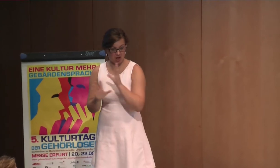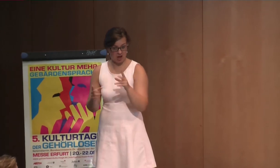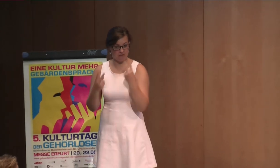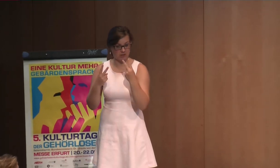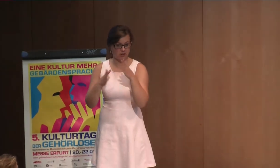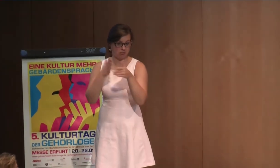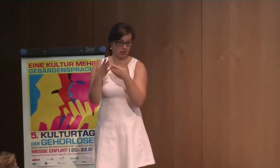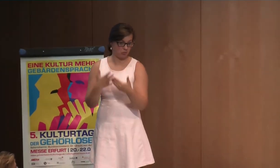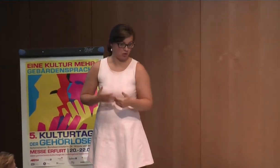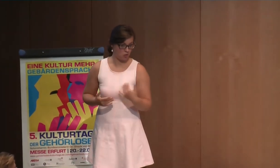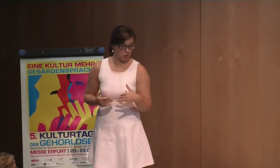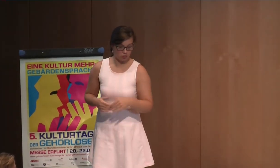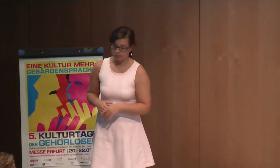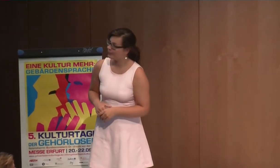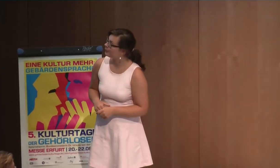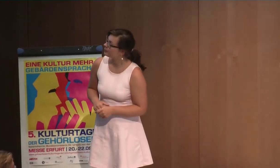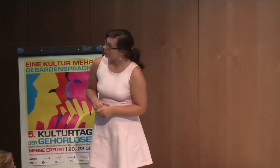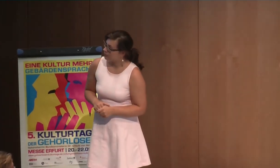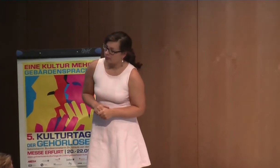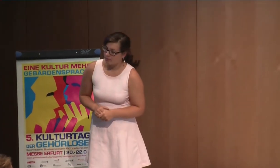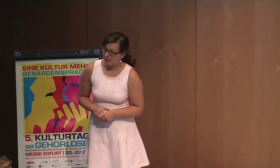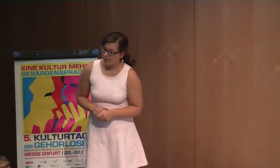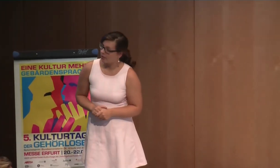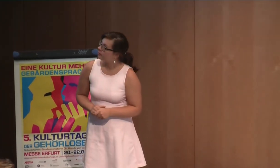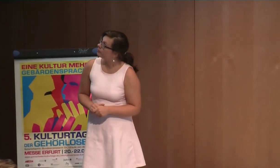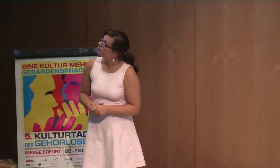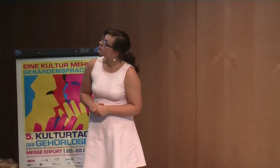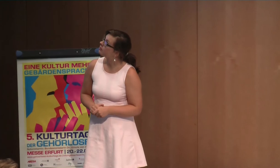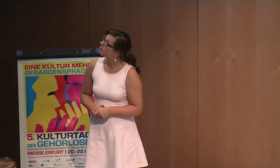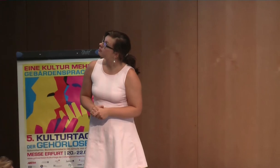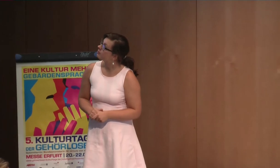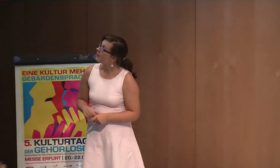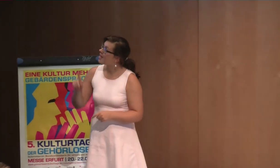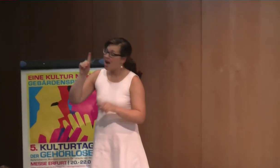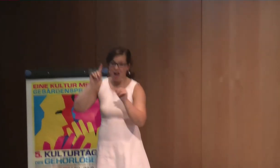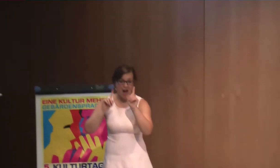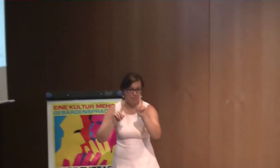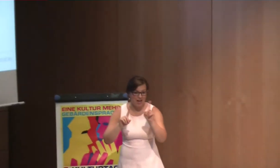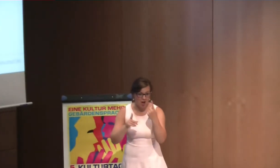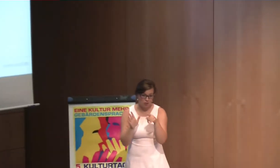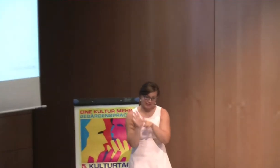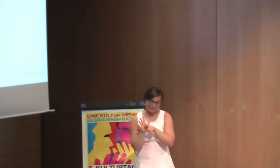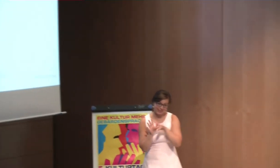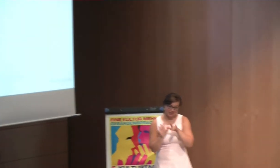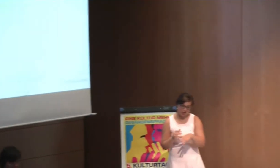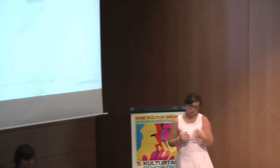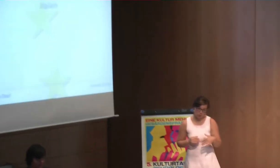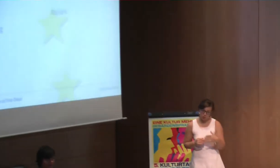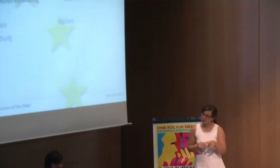gesetzliche Grundlage und das ist klar geregelt. Gebärdensprache kommt da eben auch drin vor. Dann gibt es auf der anderen Seite